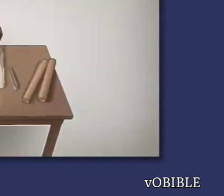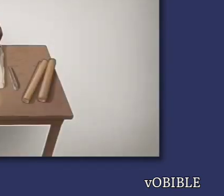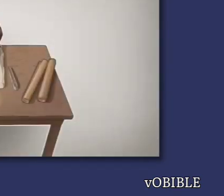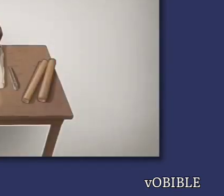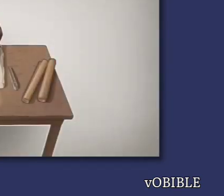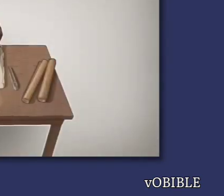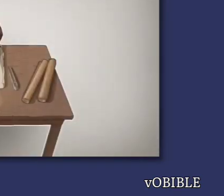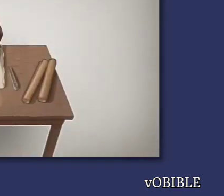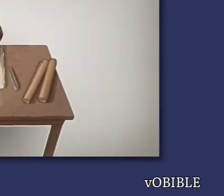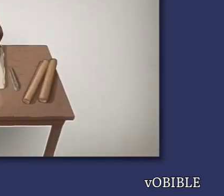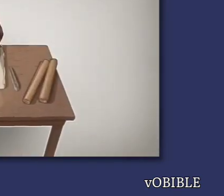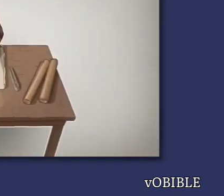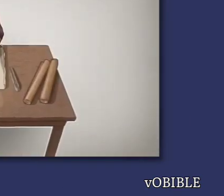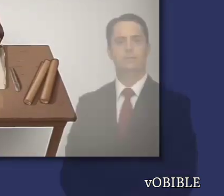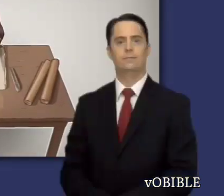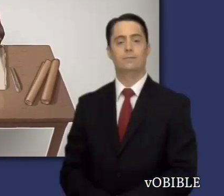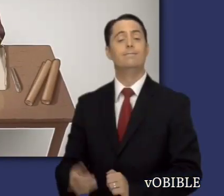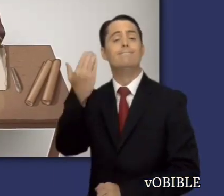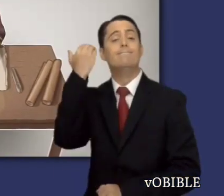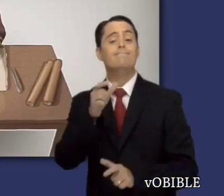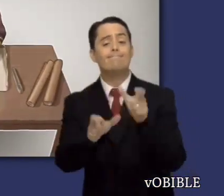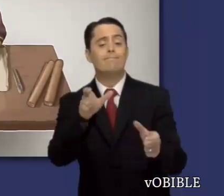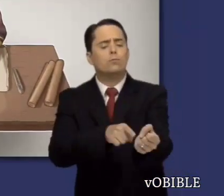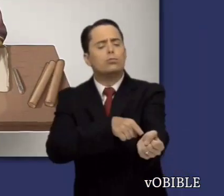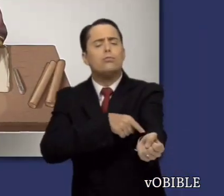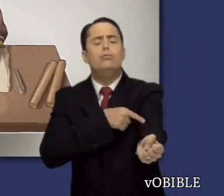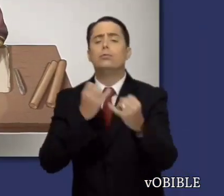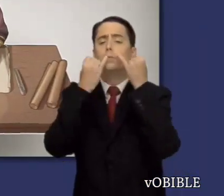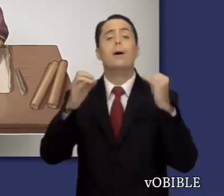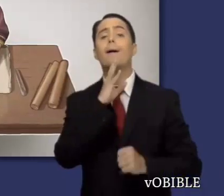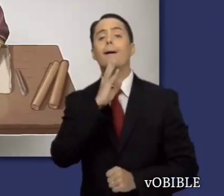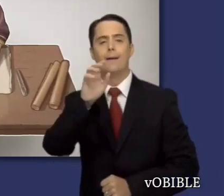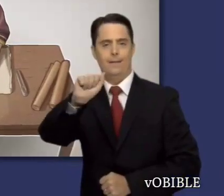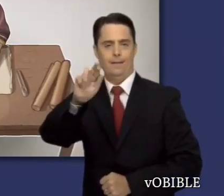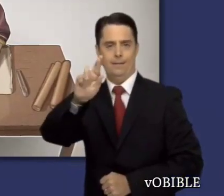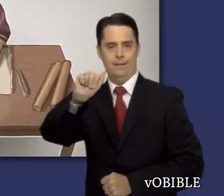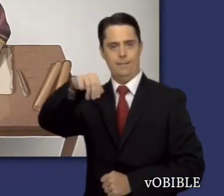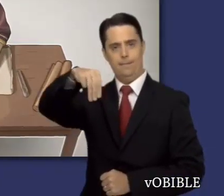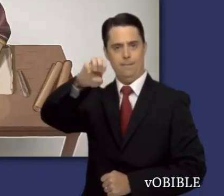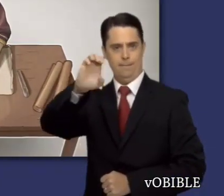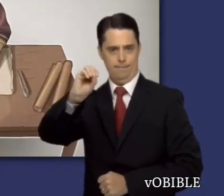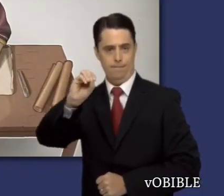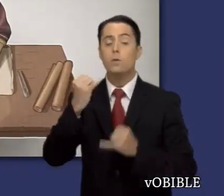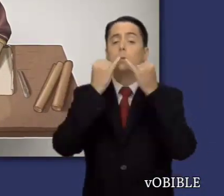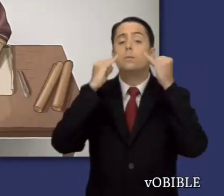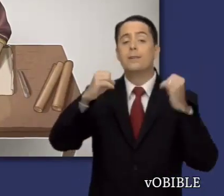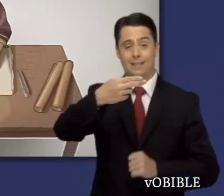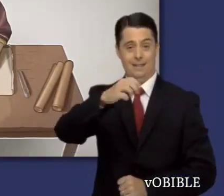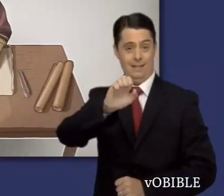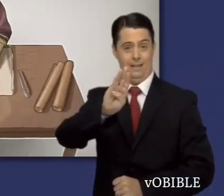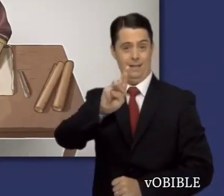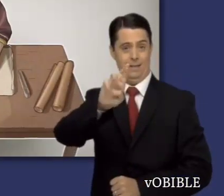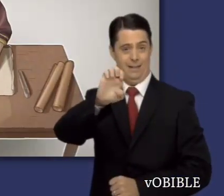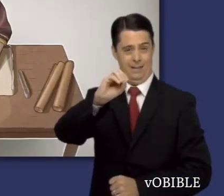¿Sabía que Daniel escribió una buena parte de su libro en el idioma arameo? El arameo era